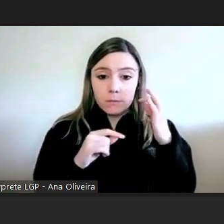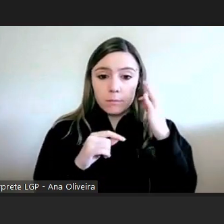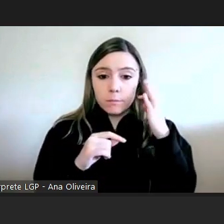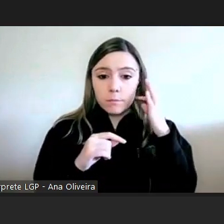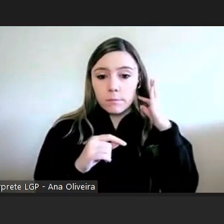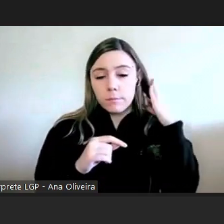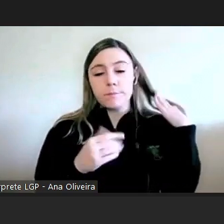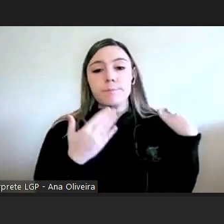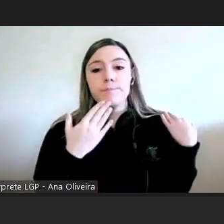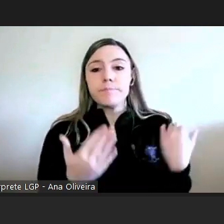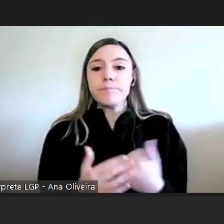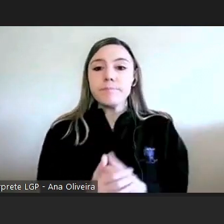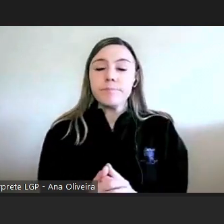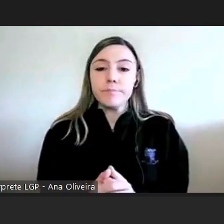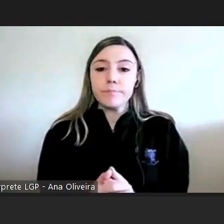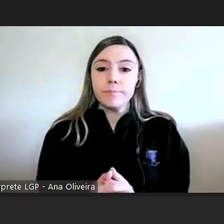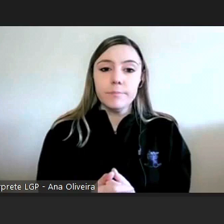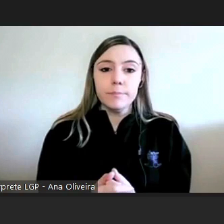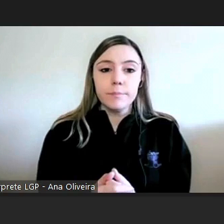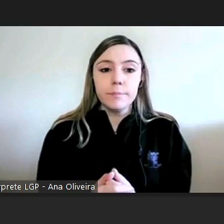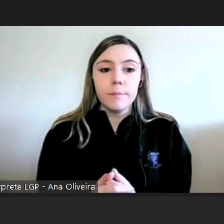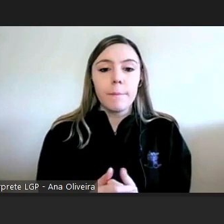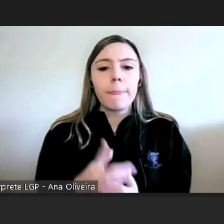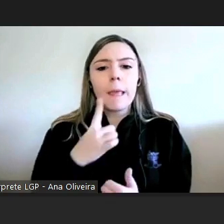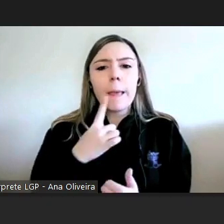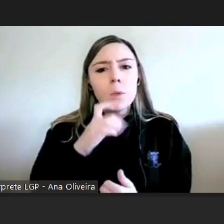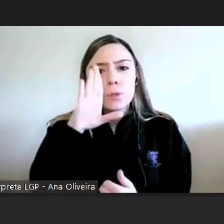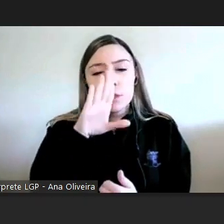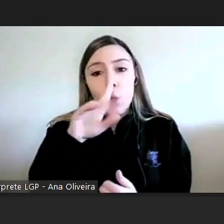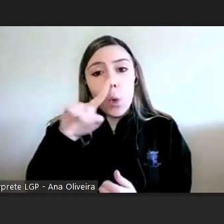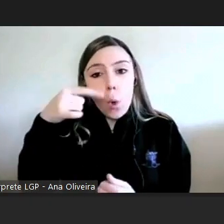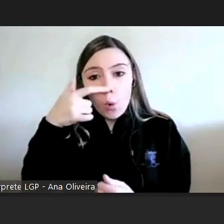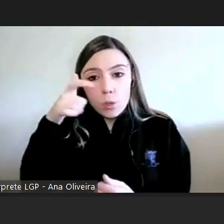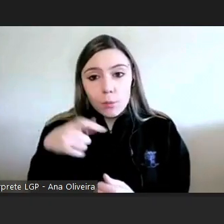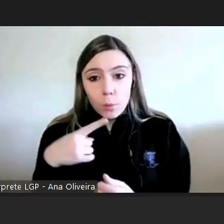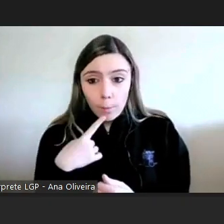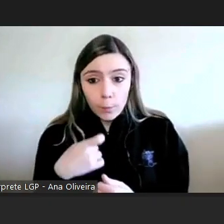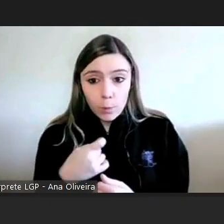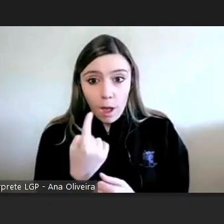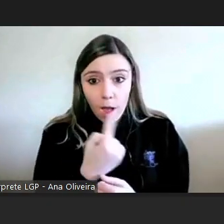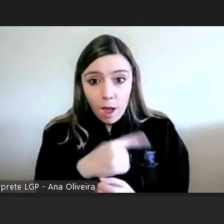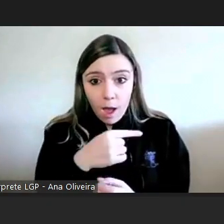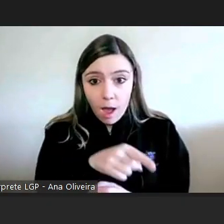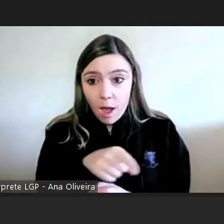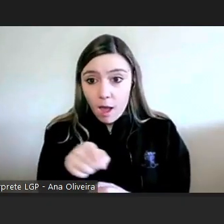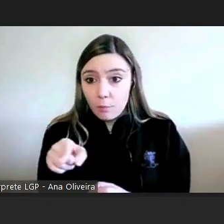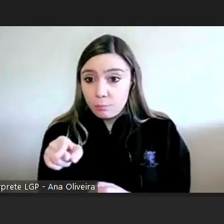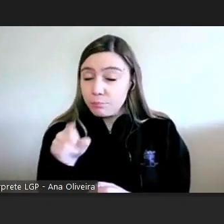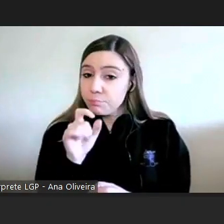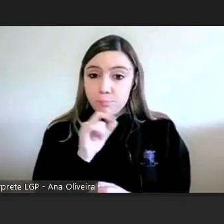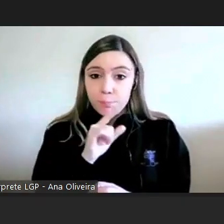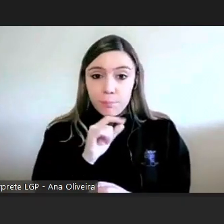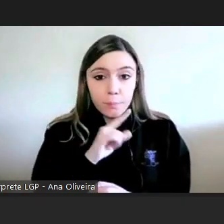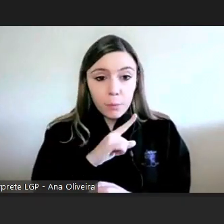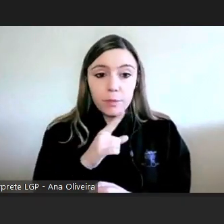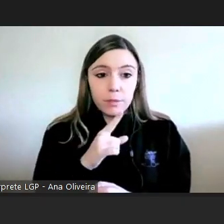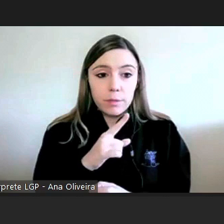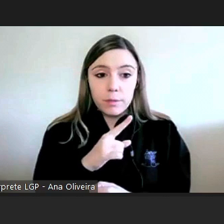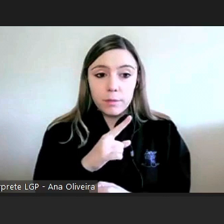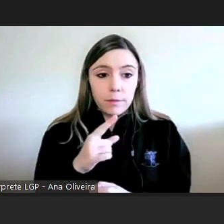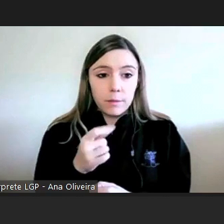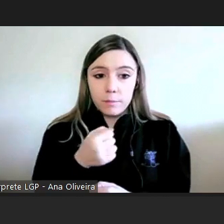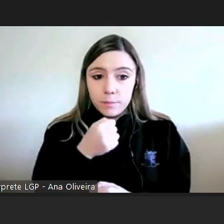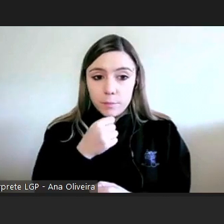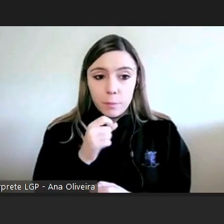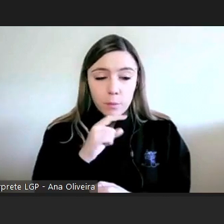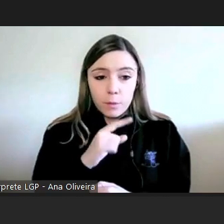muito obrigada pronto se mais alguém tem alguma questão que queira colocar por favor pode ativar eu